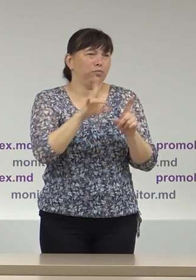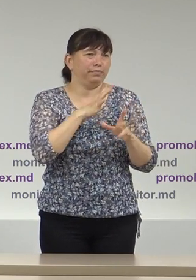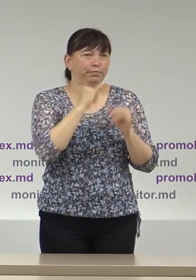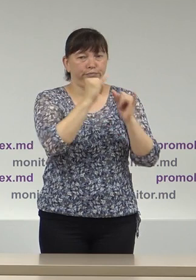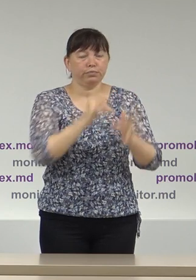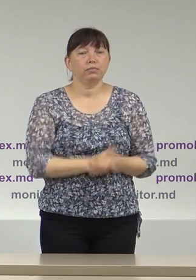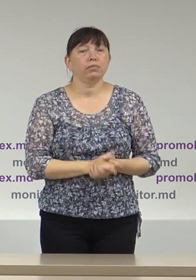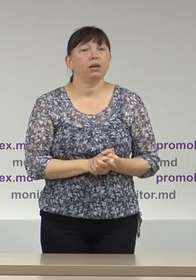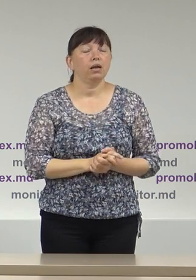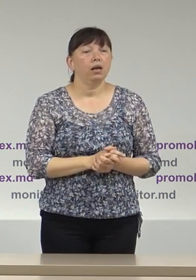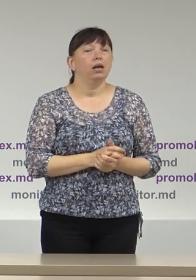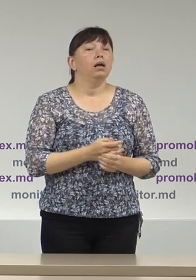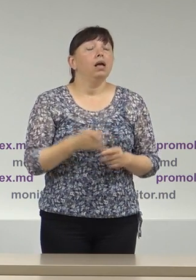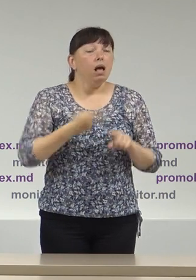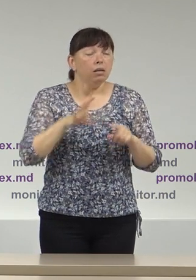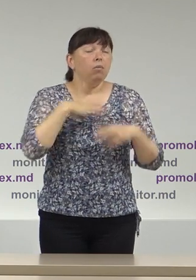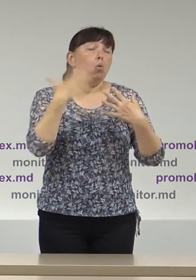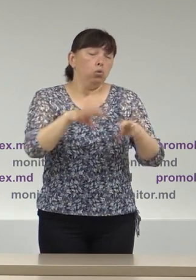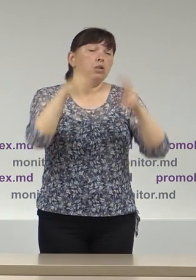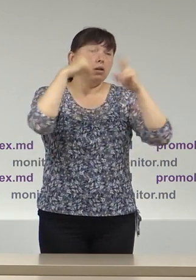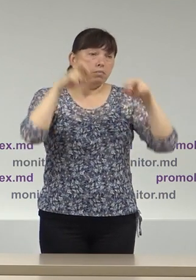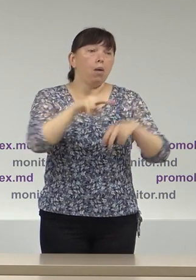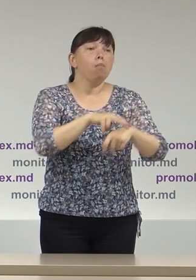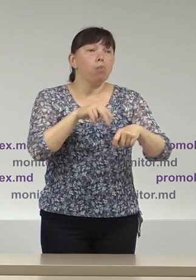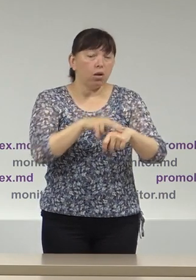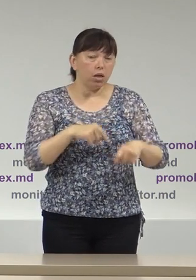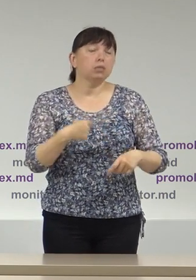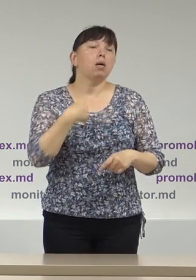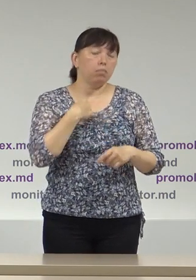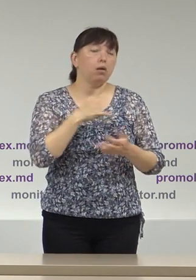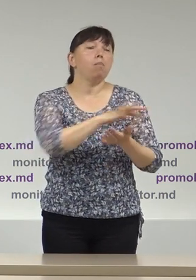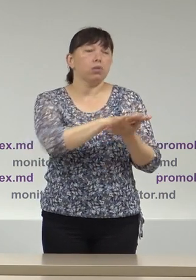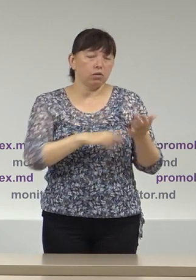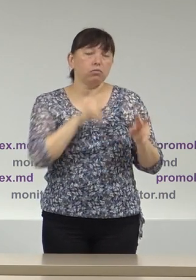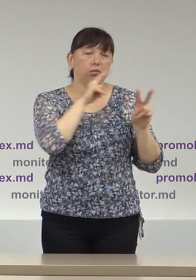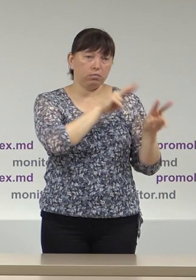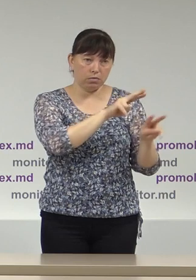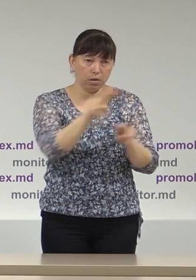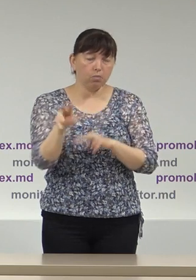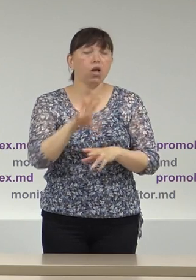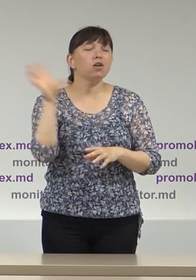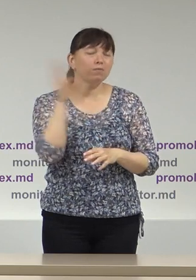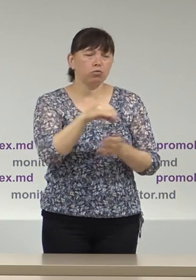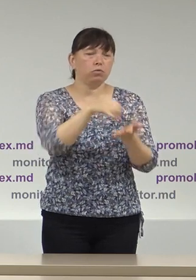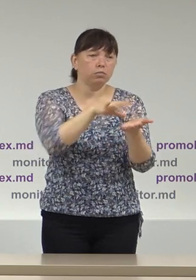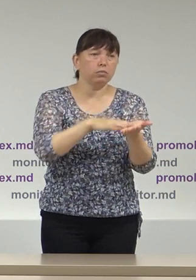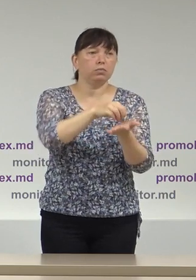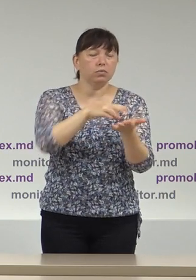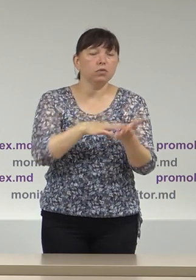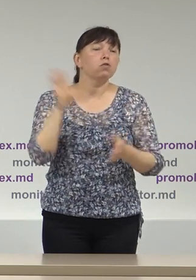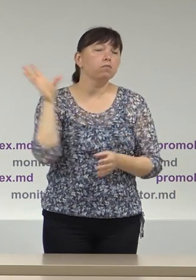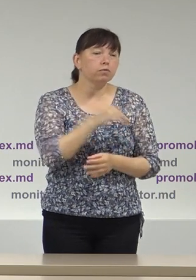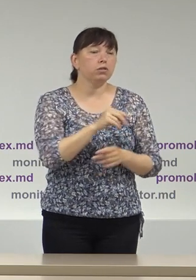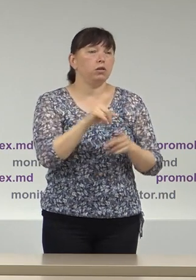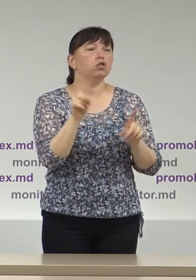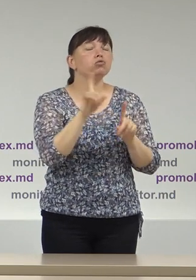cazul este investigat de către poliție vom monitoriza și vom reflecta eventual evoluțiile pe